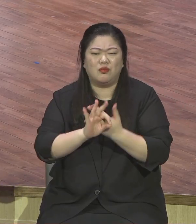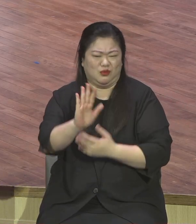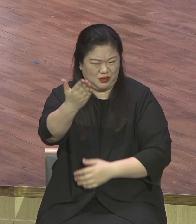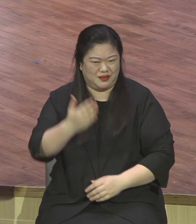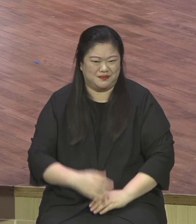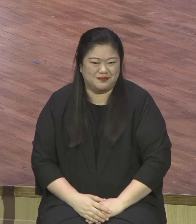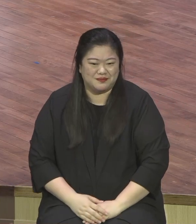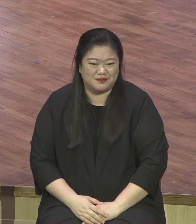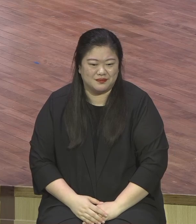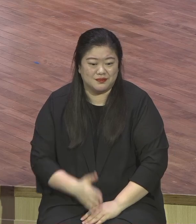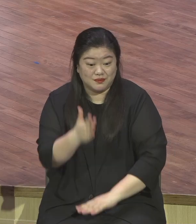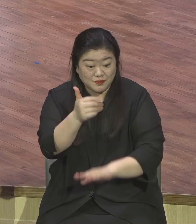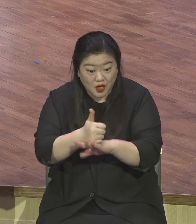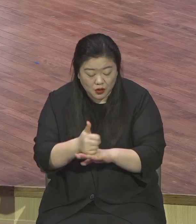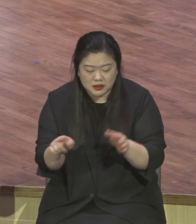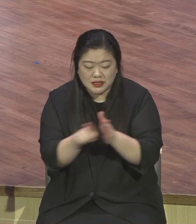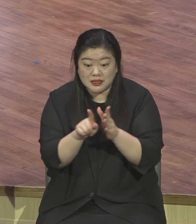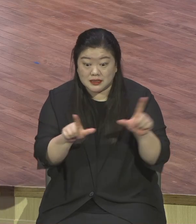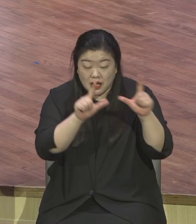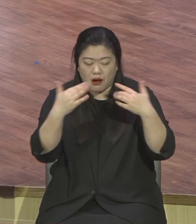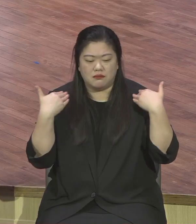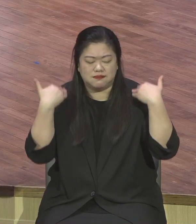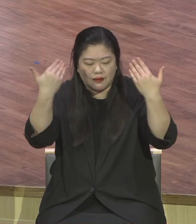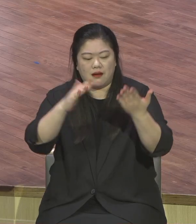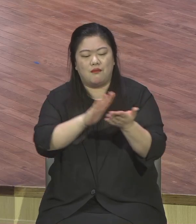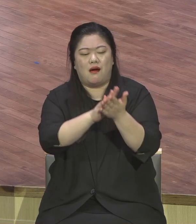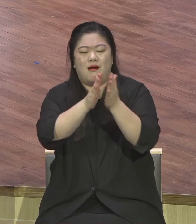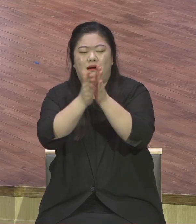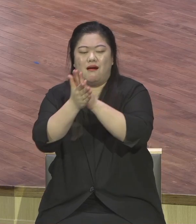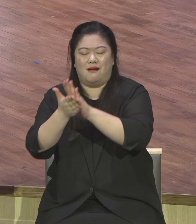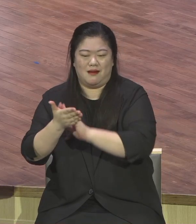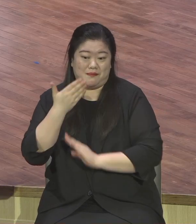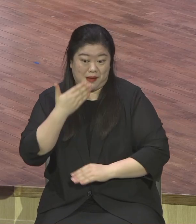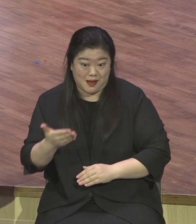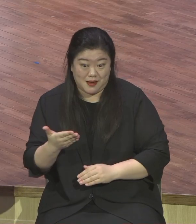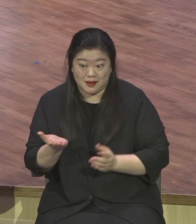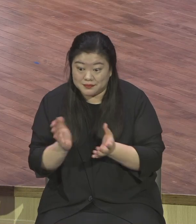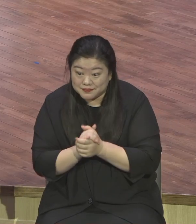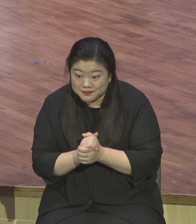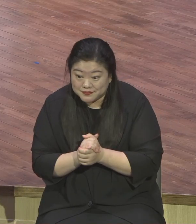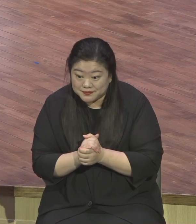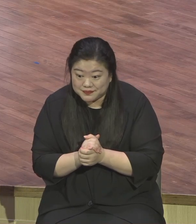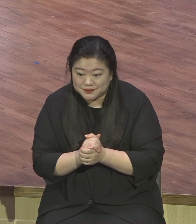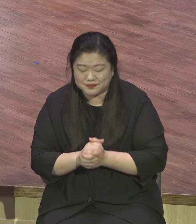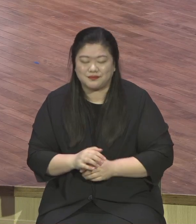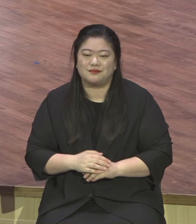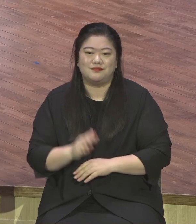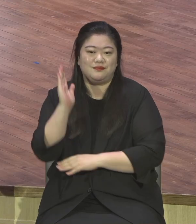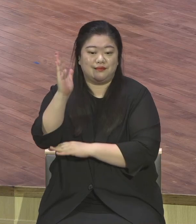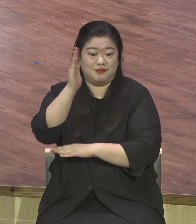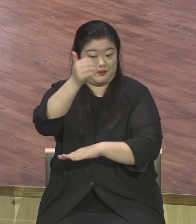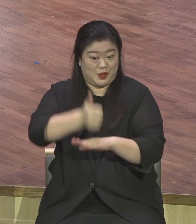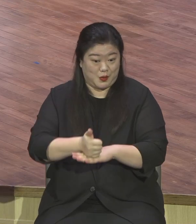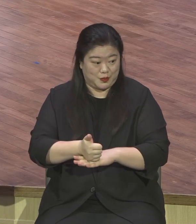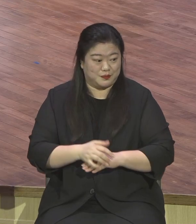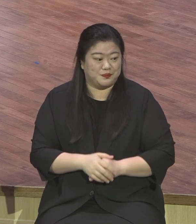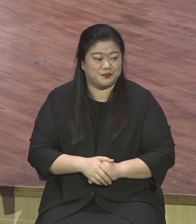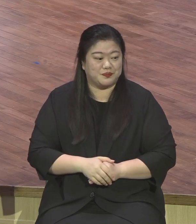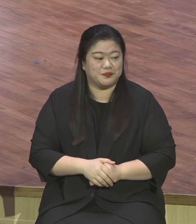신앙생활하는 모든 새가족 되기를 바랍니다 결론이 영국 캠프리시 대학과와